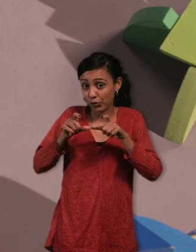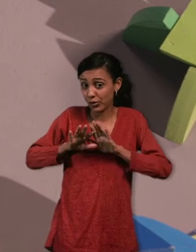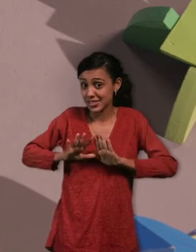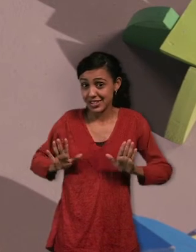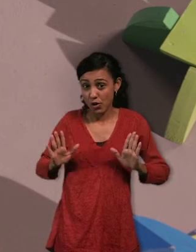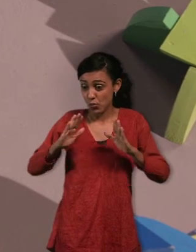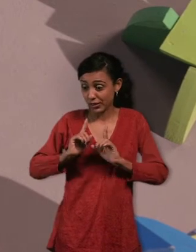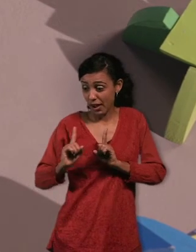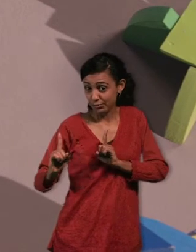al lado de las figuras geométicas.